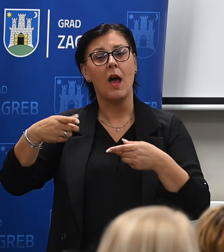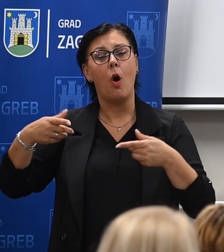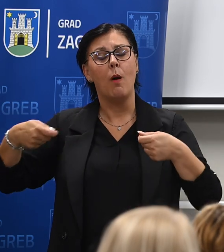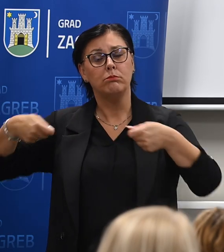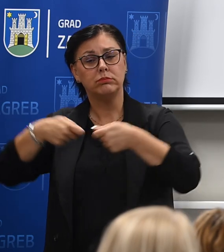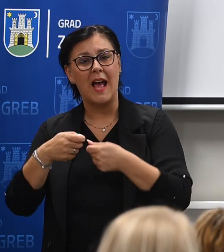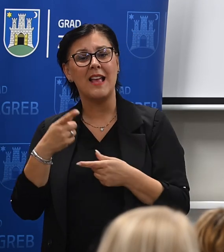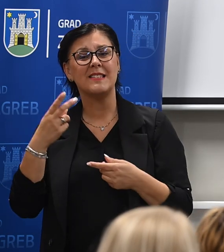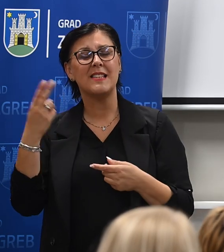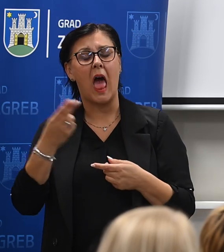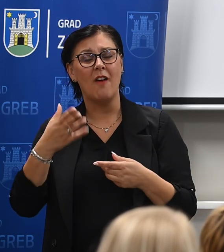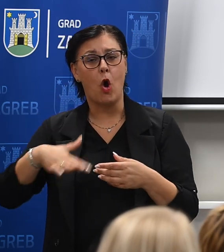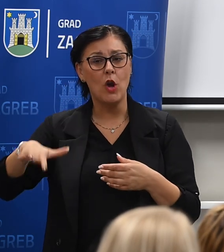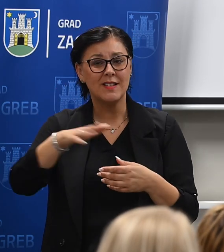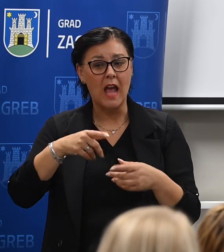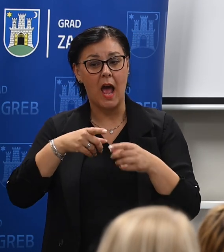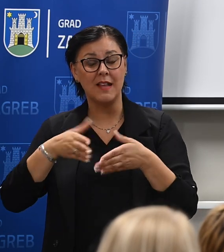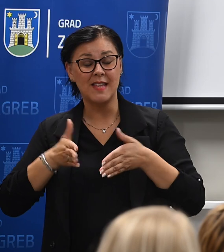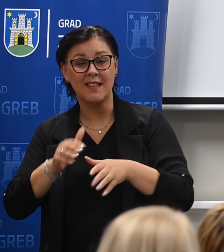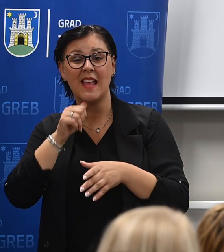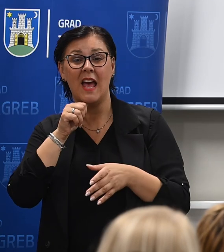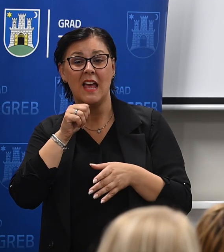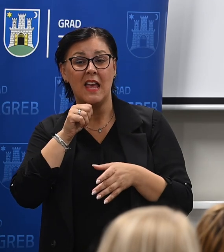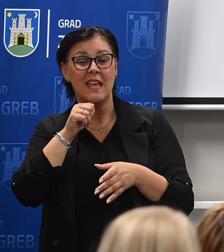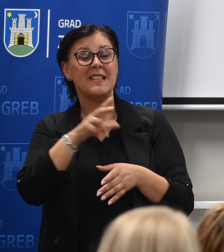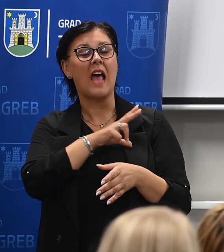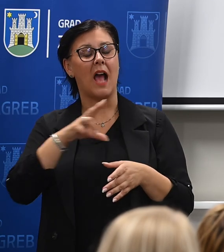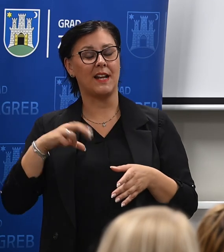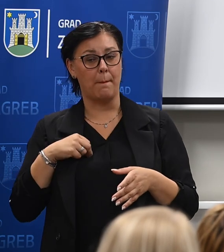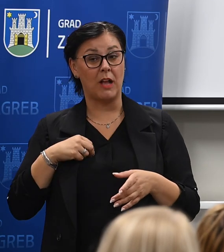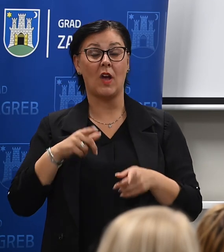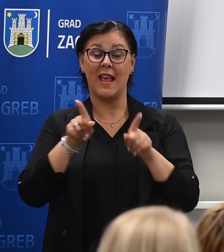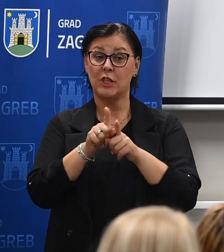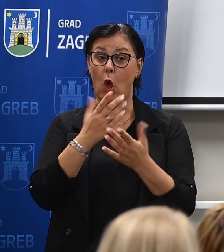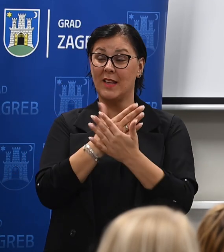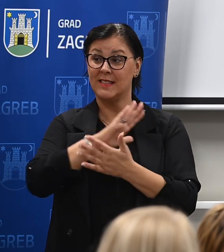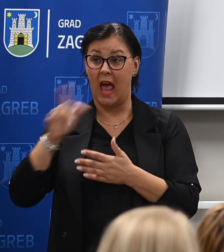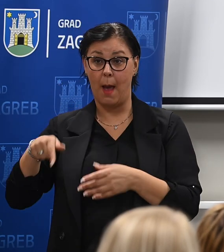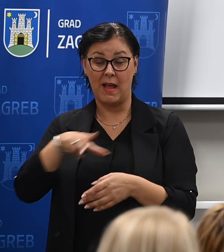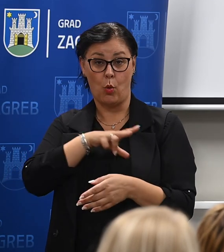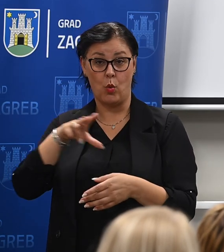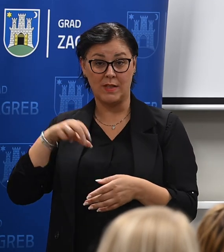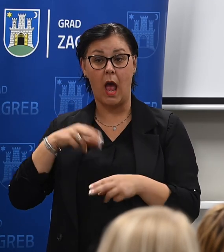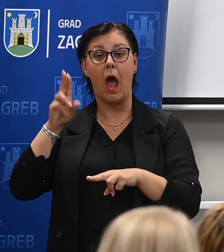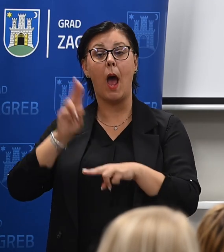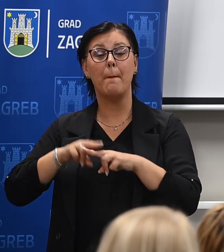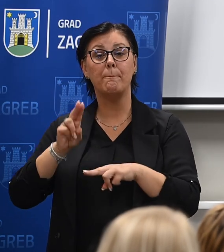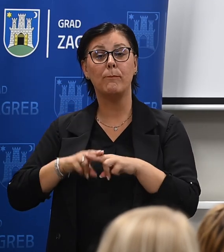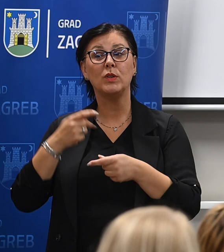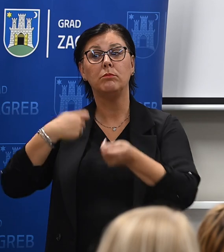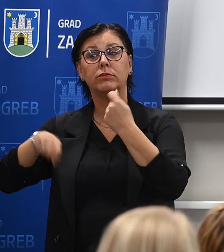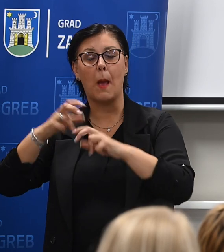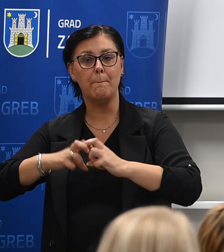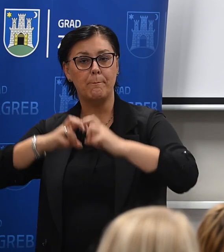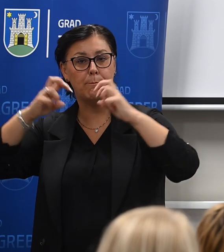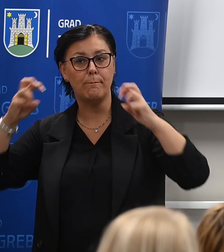Zagrebačku cestu. S druge strane na zapadu grada smo rekli da idemo i rješavamo imojinsko pravno da možemo graditi